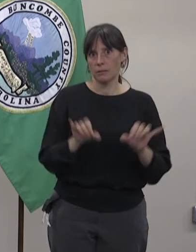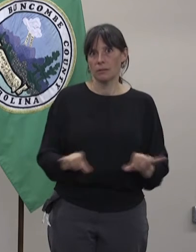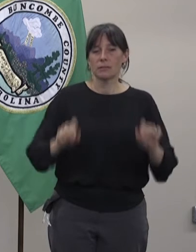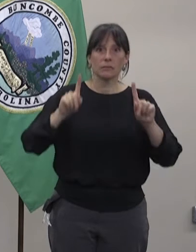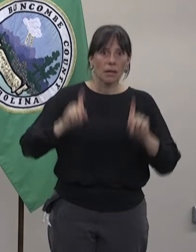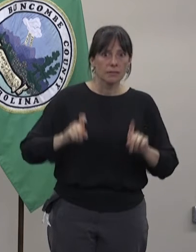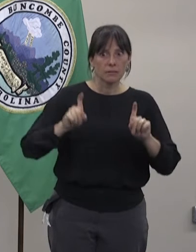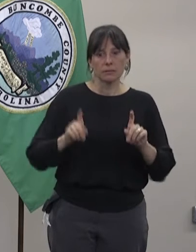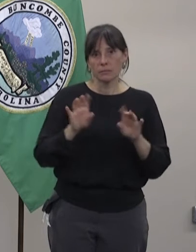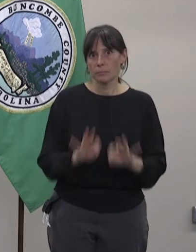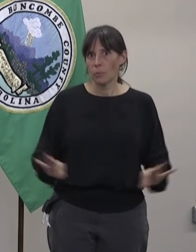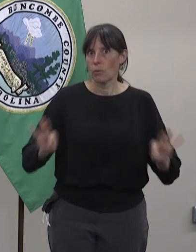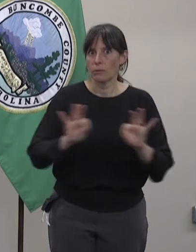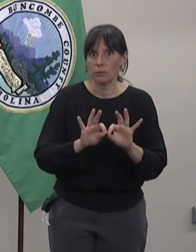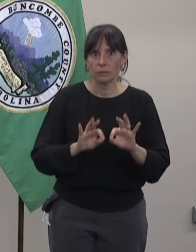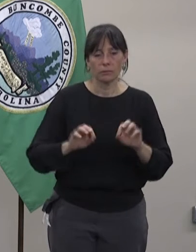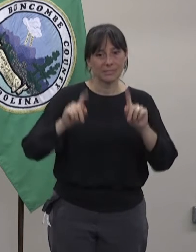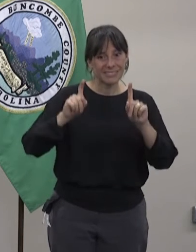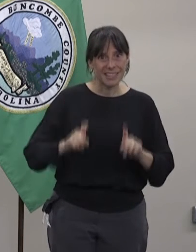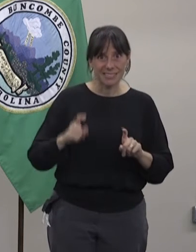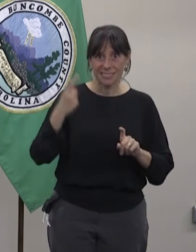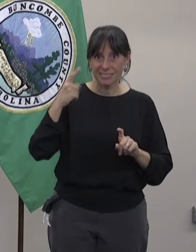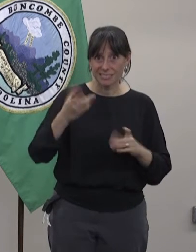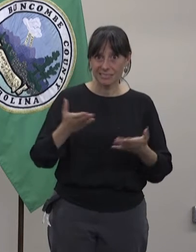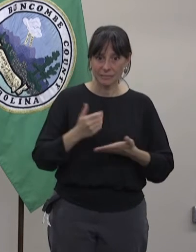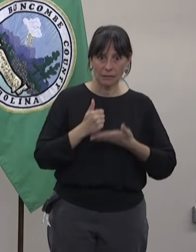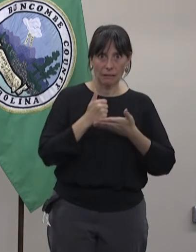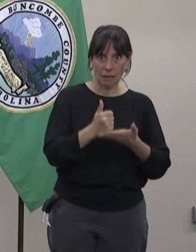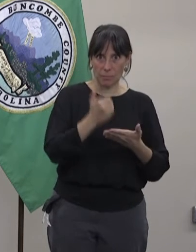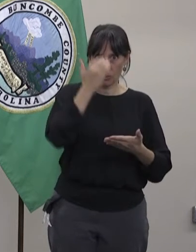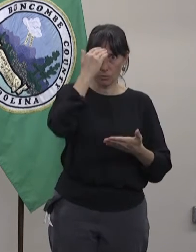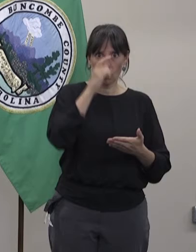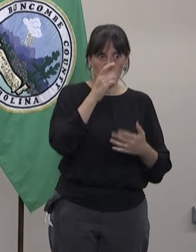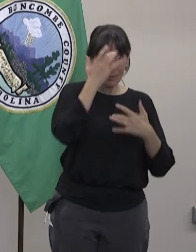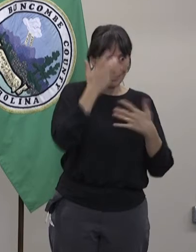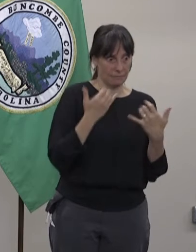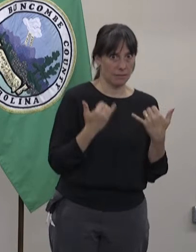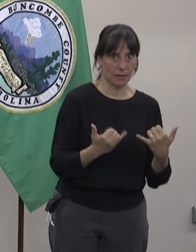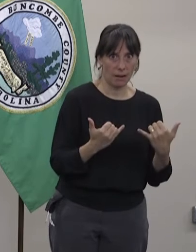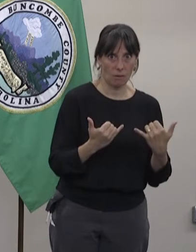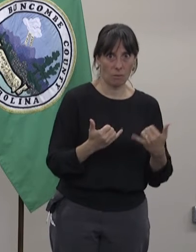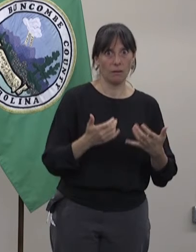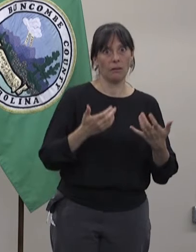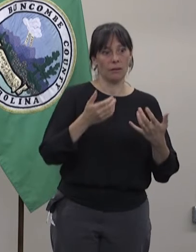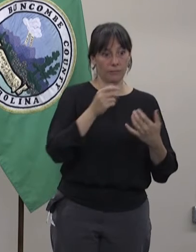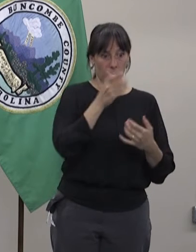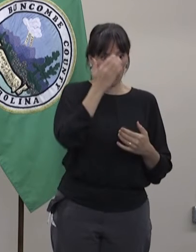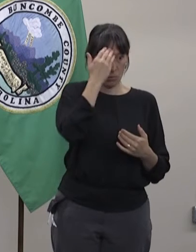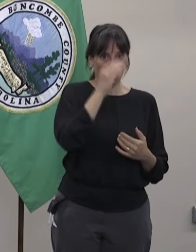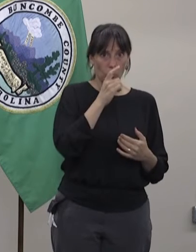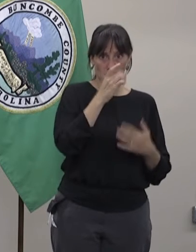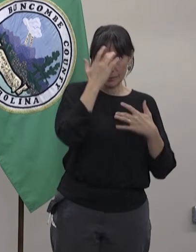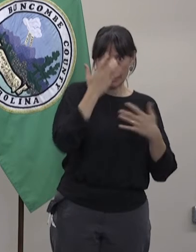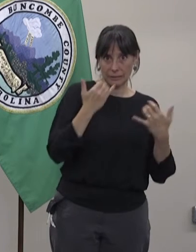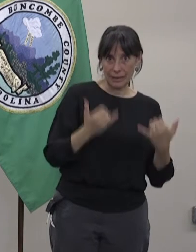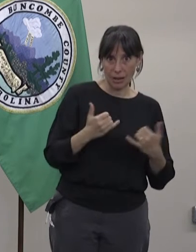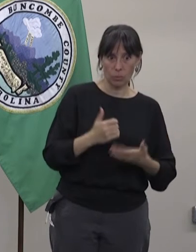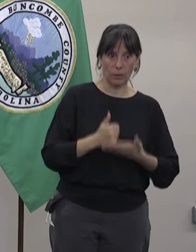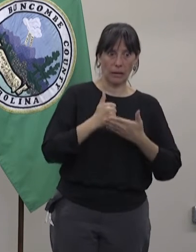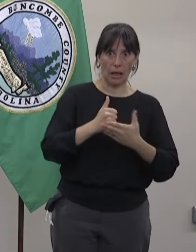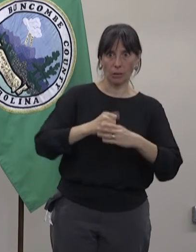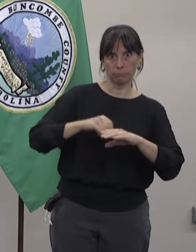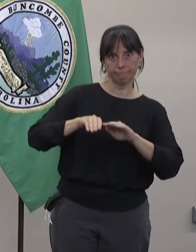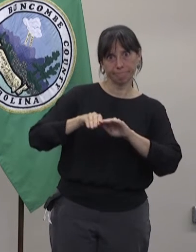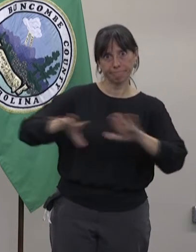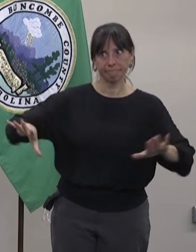haces la prueba es muy importante. Hacer las pruebas nos ayuda a identificar rápidamente infecciones y nos ayuda a parar